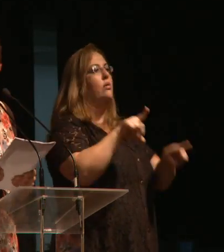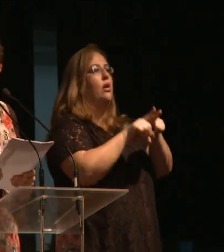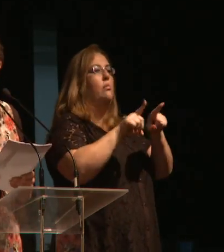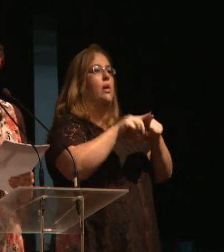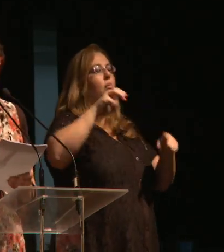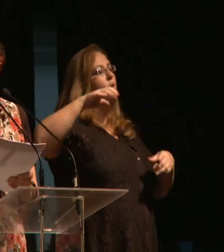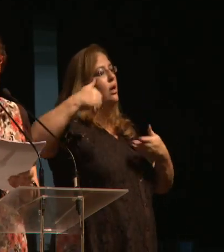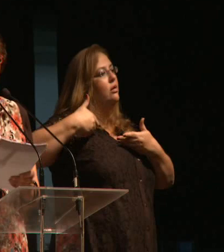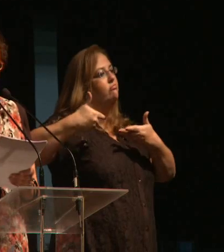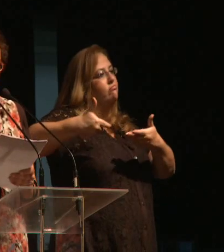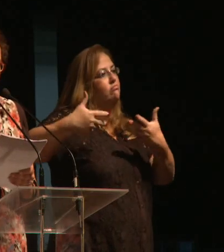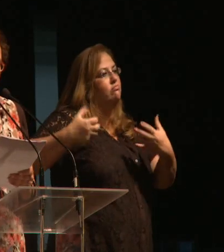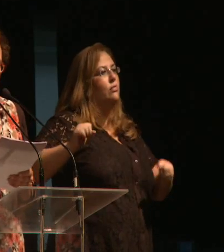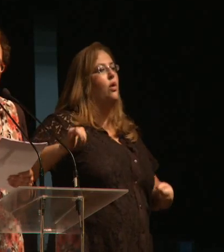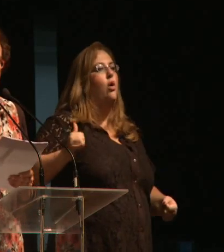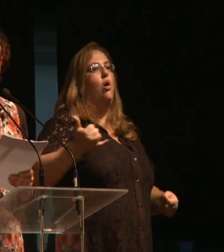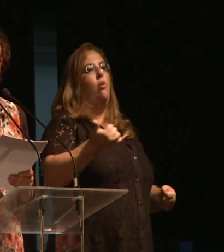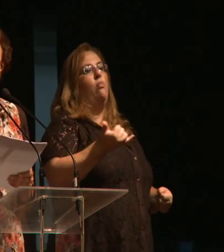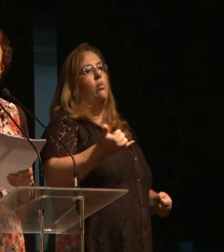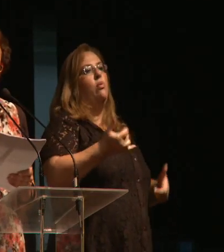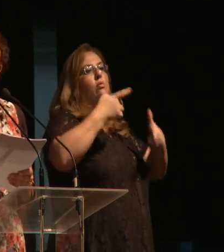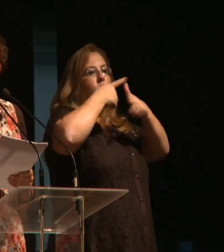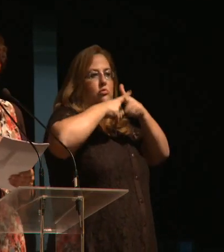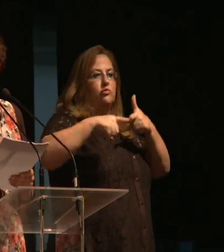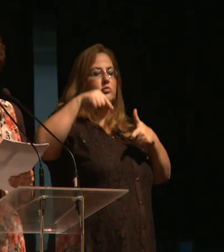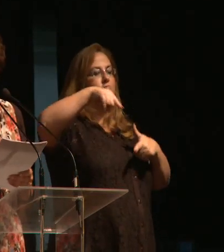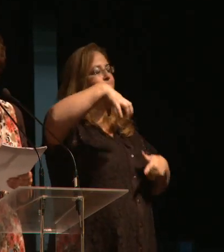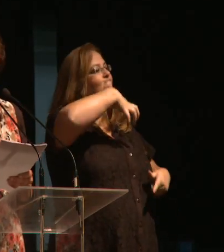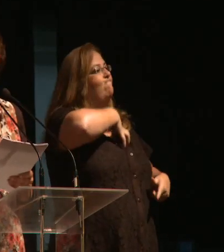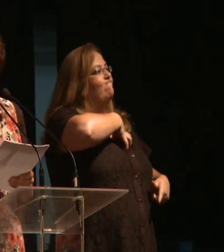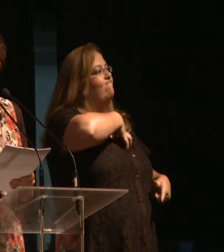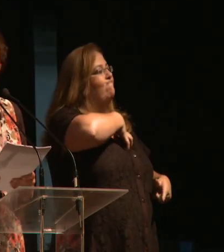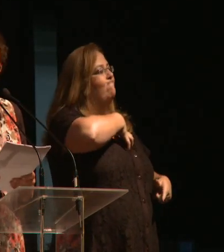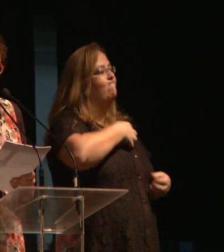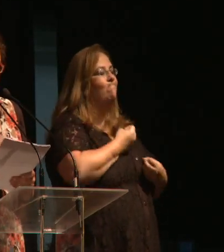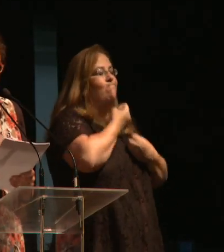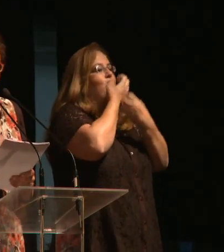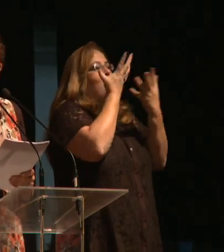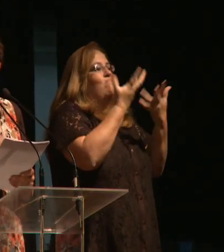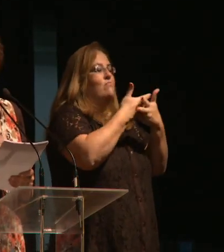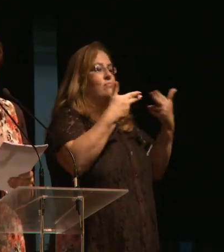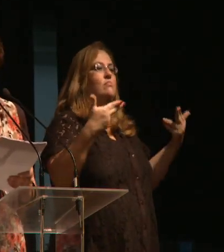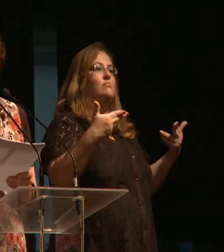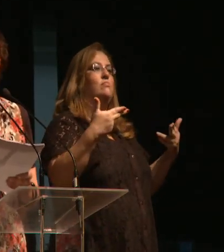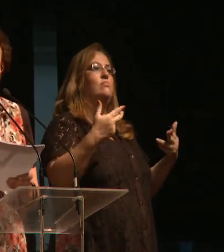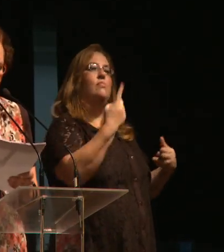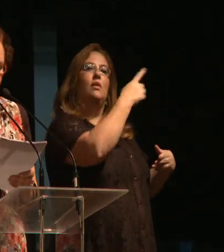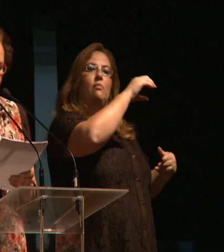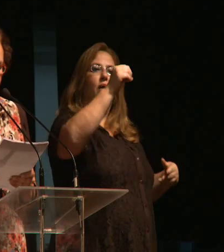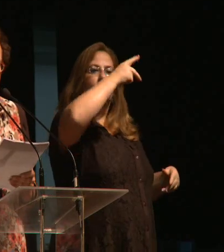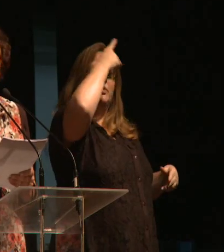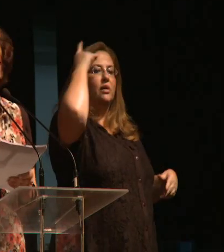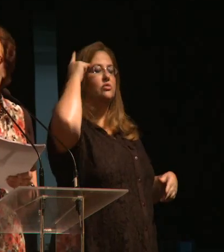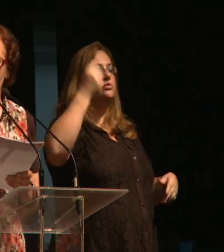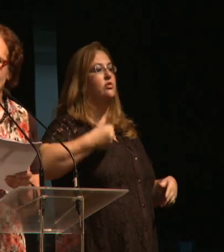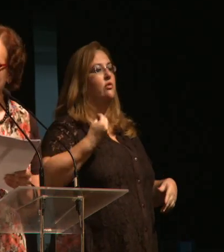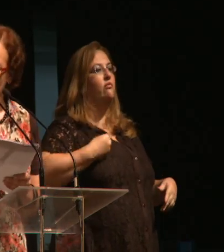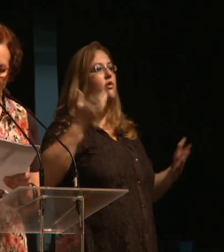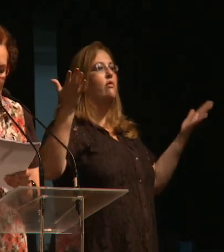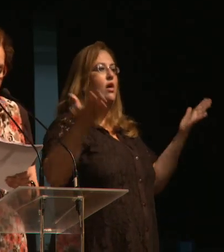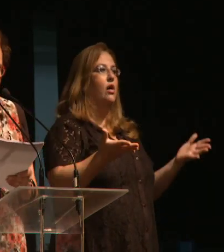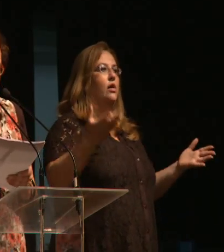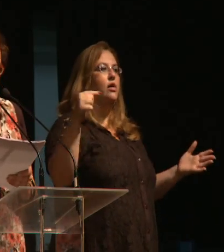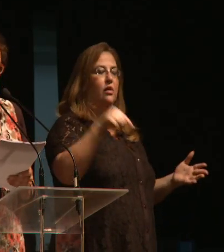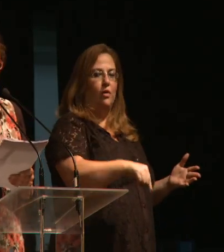por me oferecerem esta oportunidade de dividir este sentimento transbordante com essas milhares de pessoas que estão ou